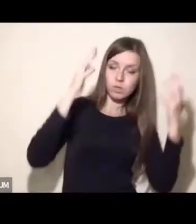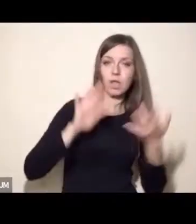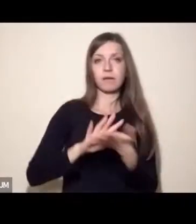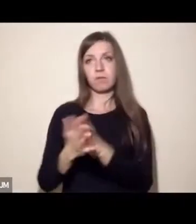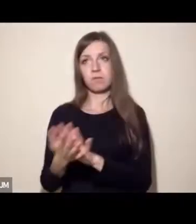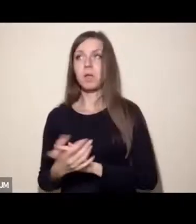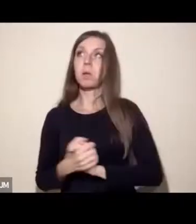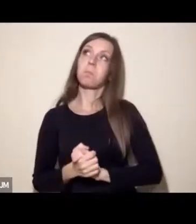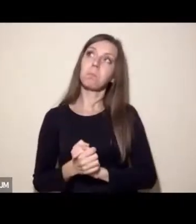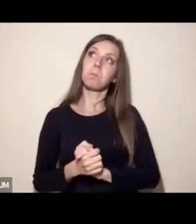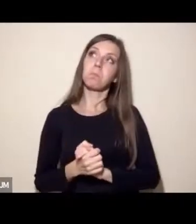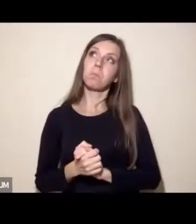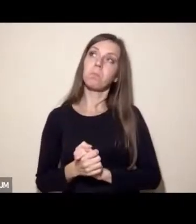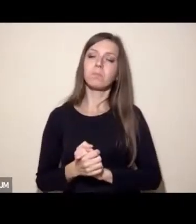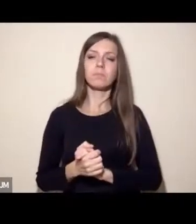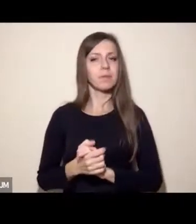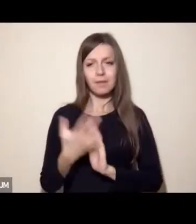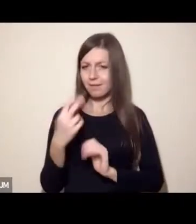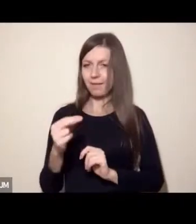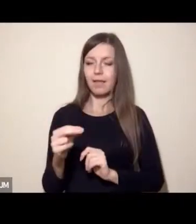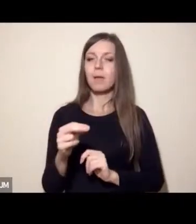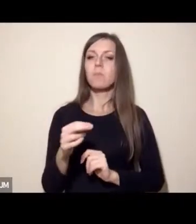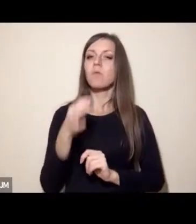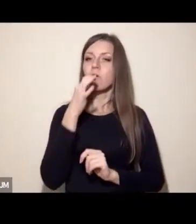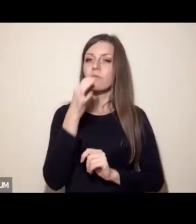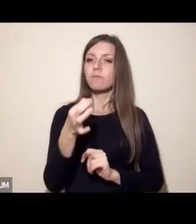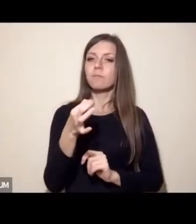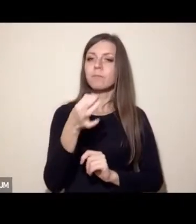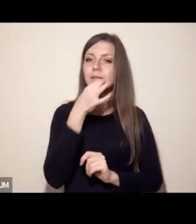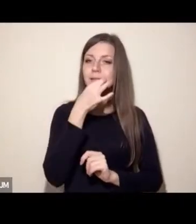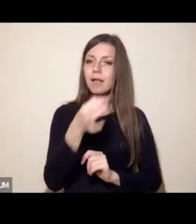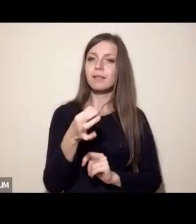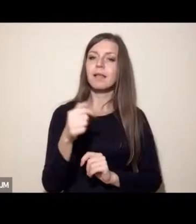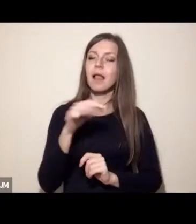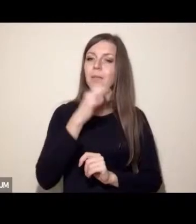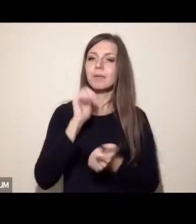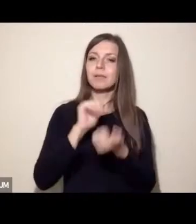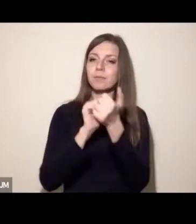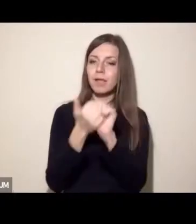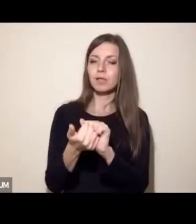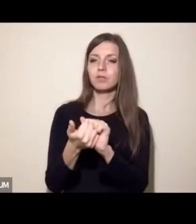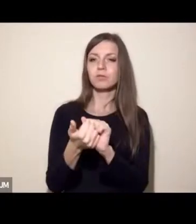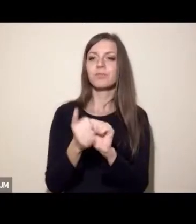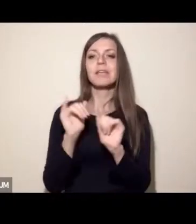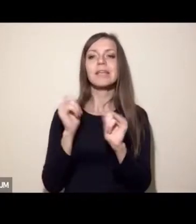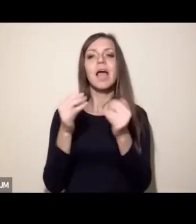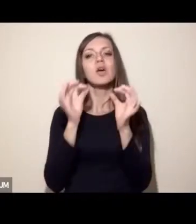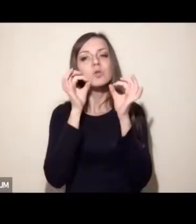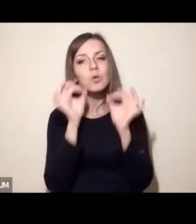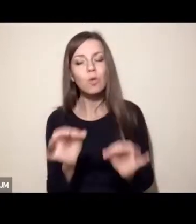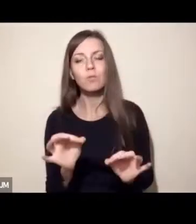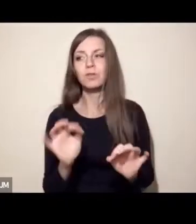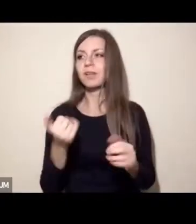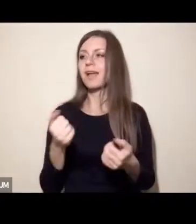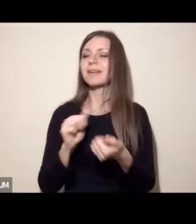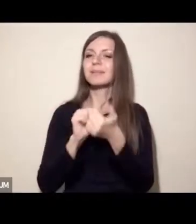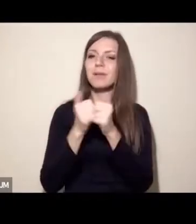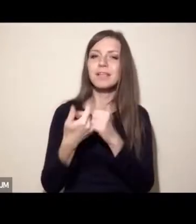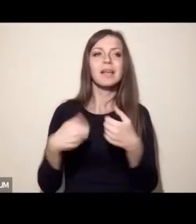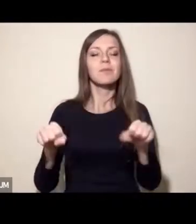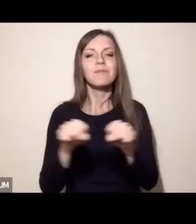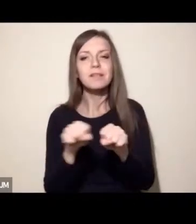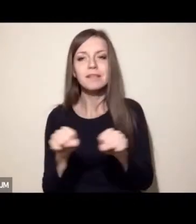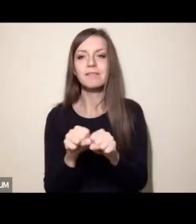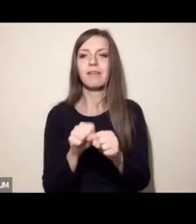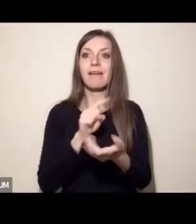takiego narzędzia, jakim jest rewolucja dzisiaj też została powiedziane. Pytanie jest, mi jak dobrze, jak sprawiedliwie, jak możliwie nieszowinistycznie, jak